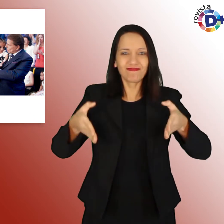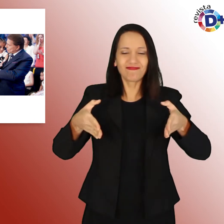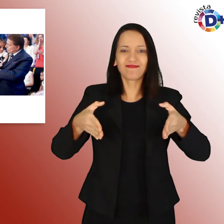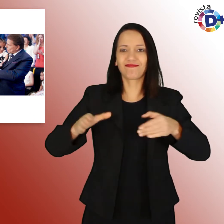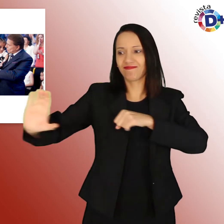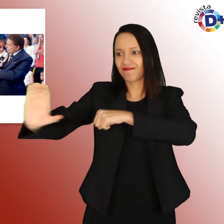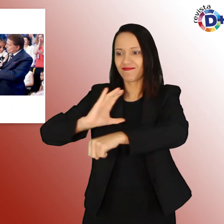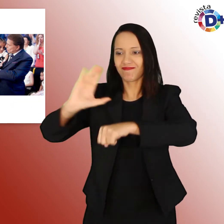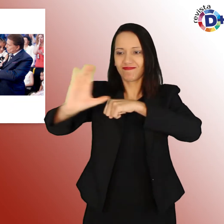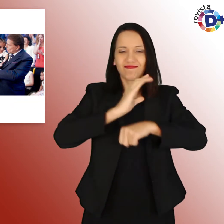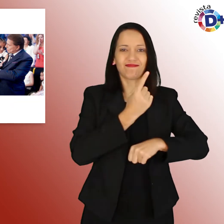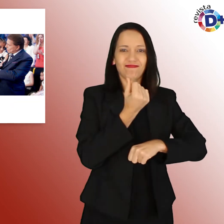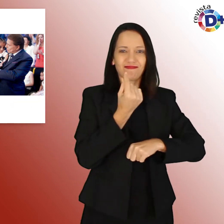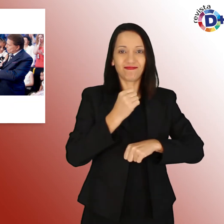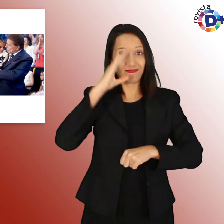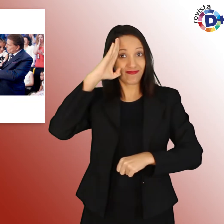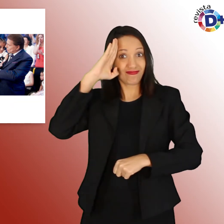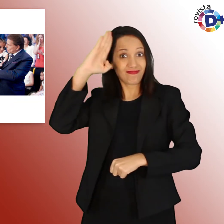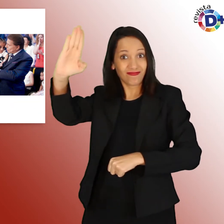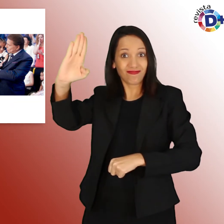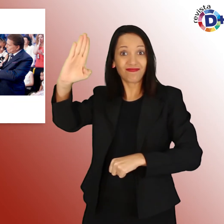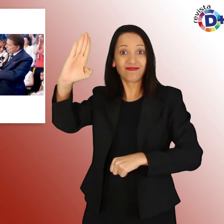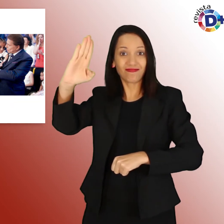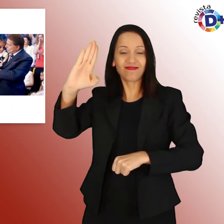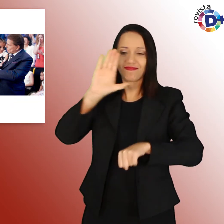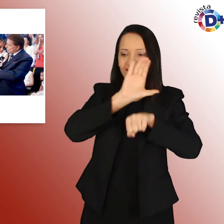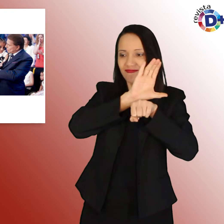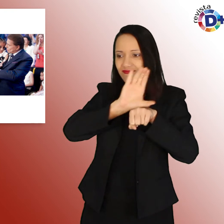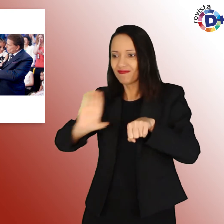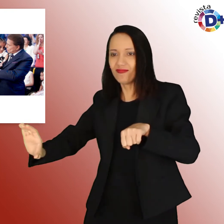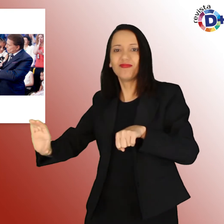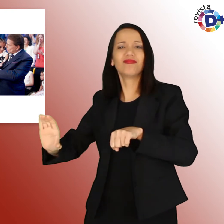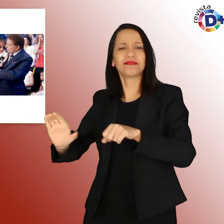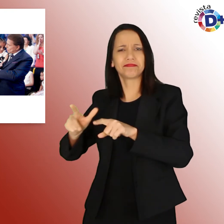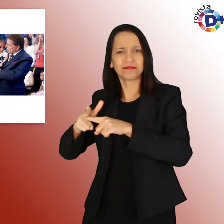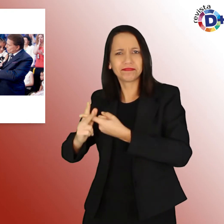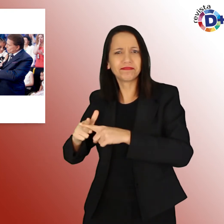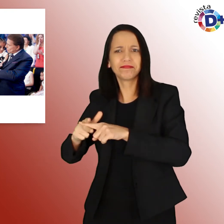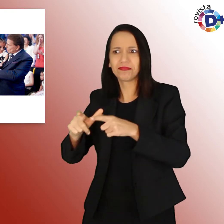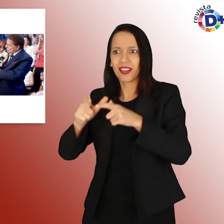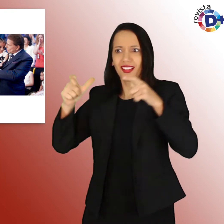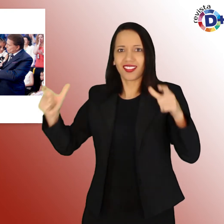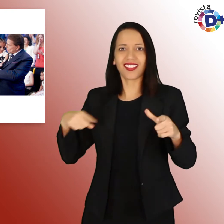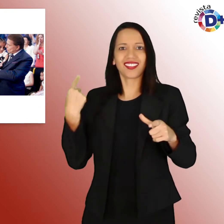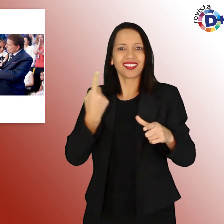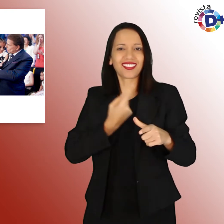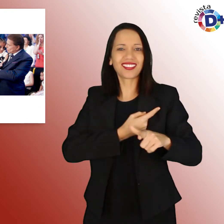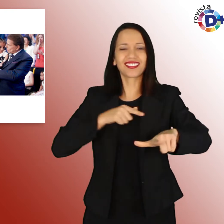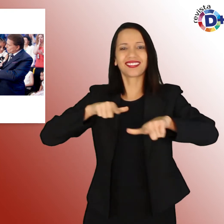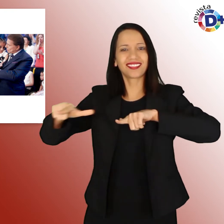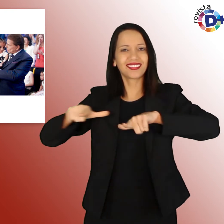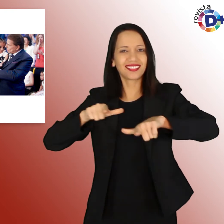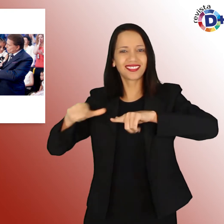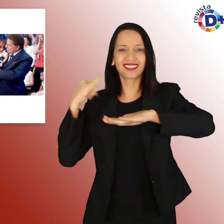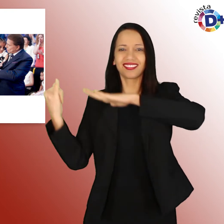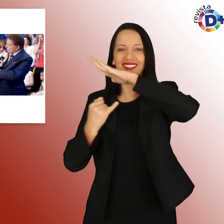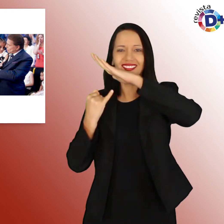fundamentais para a manutenção e ampliação do nosso trabalho em prol das pessoas com